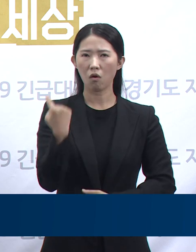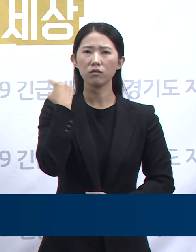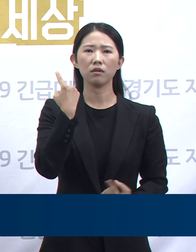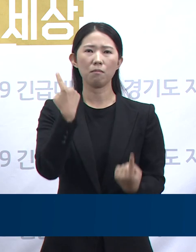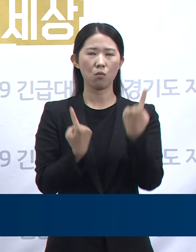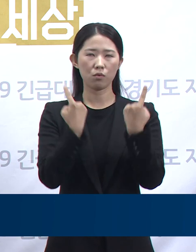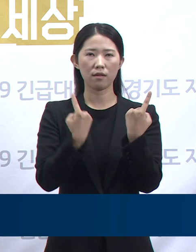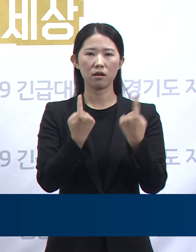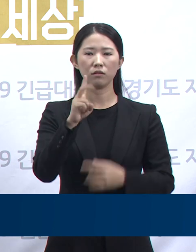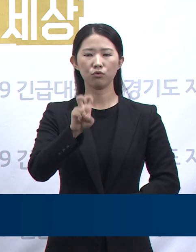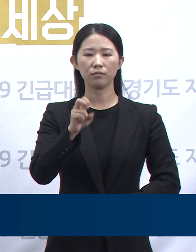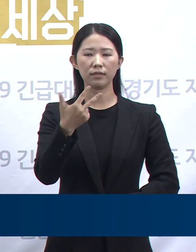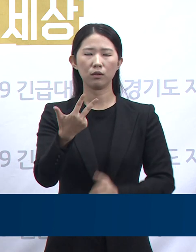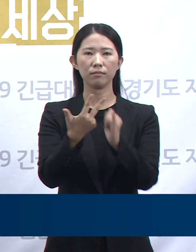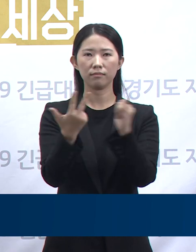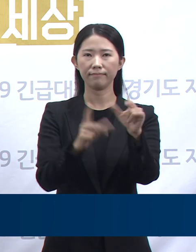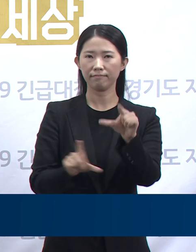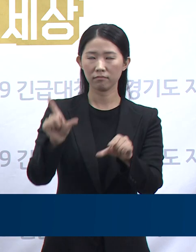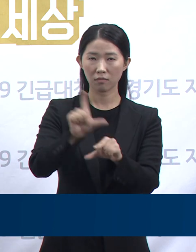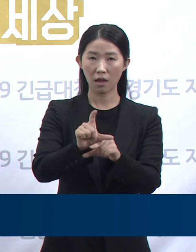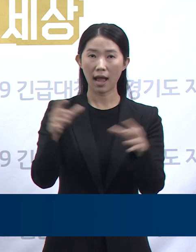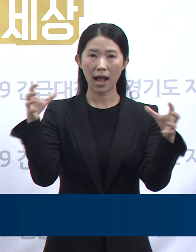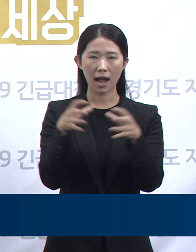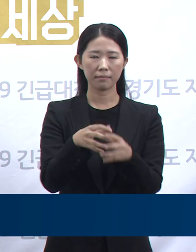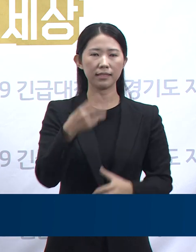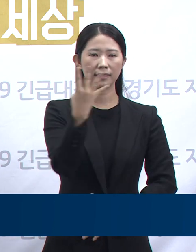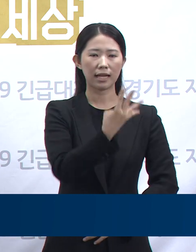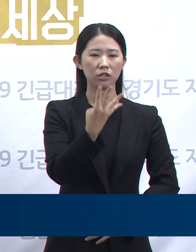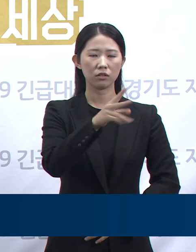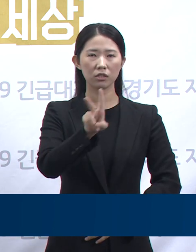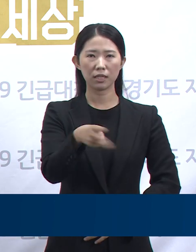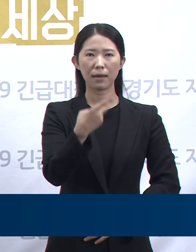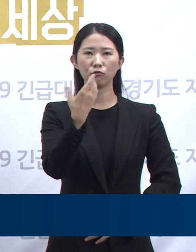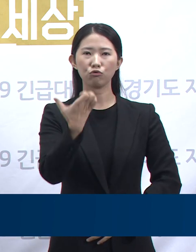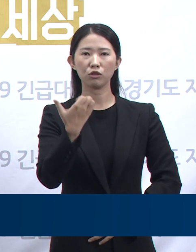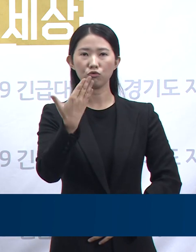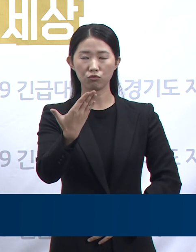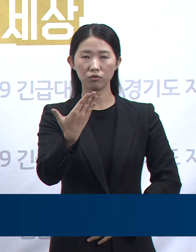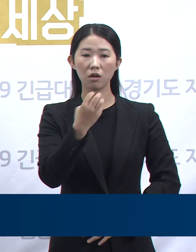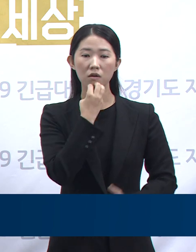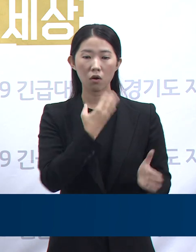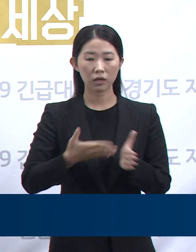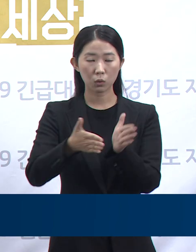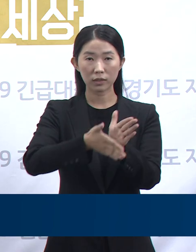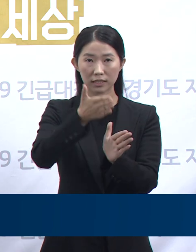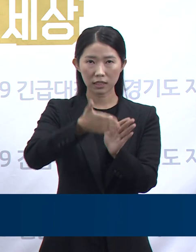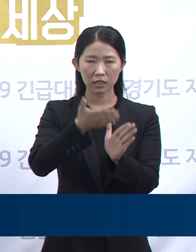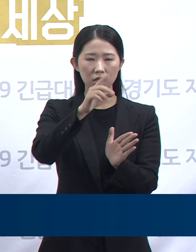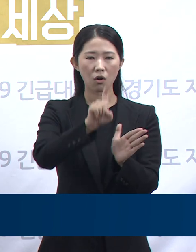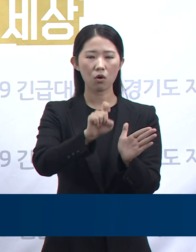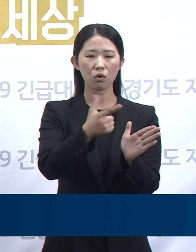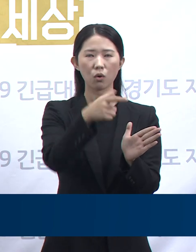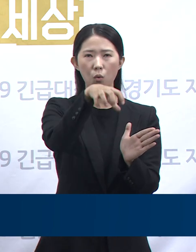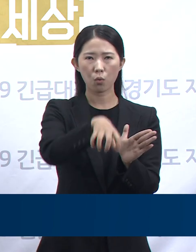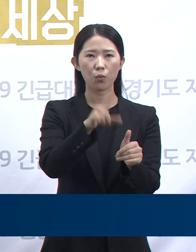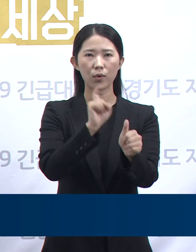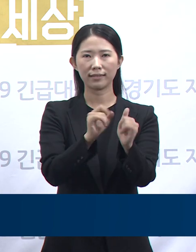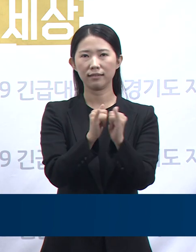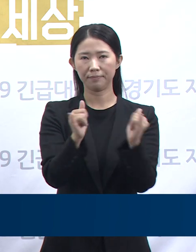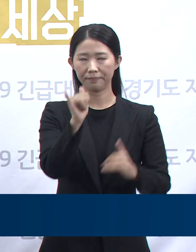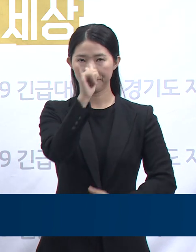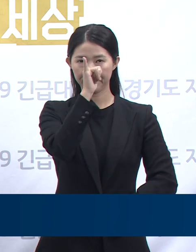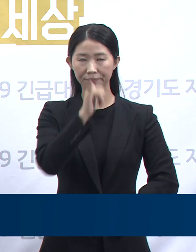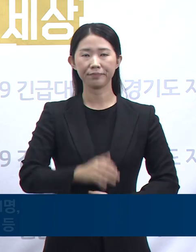대비 27명 증가한 총 4,299명으로 도내 16개 시군에서 확진자가 발생했습니다. 신규